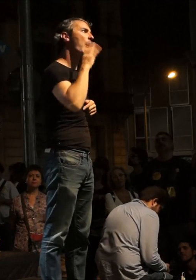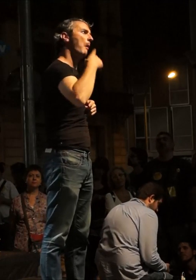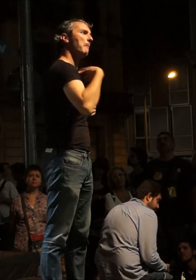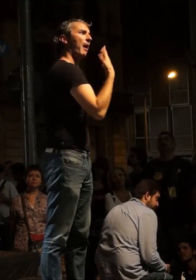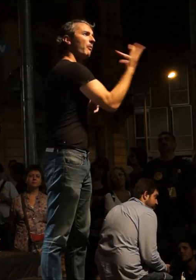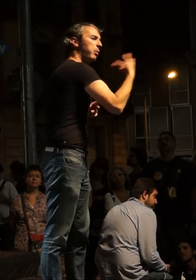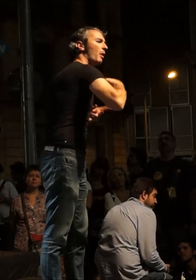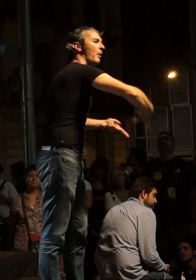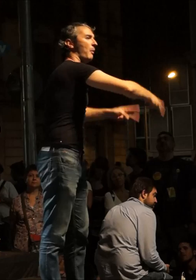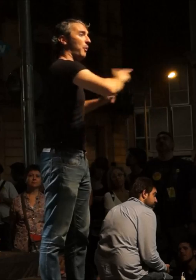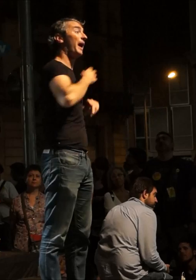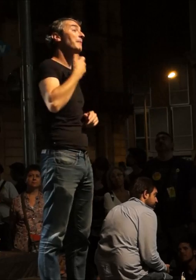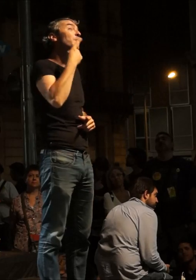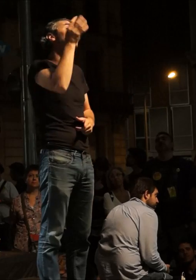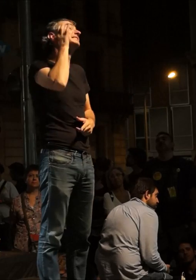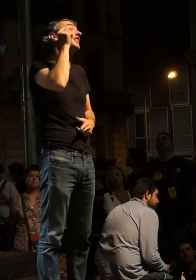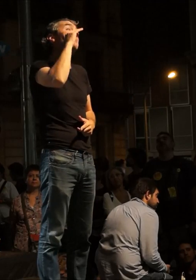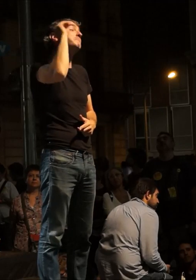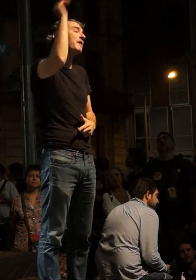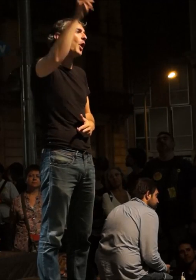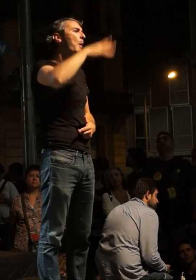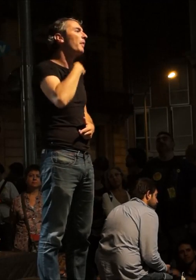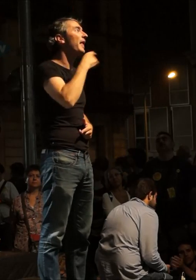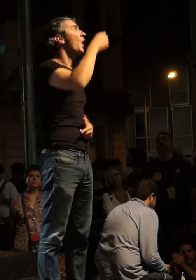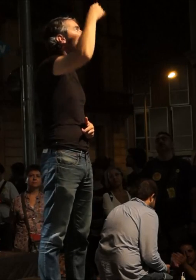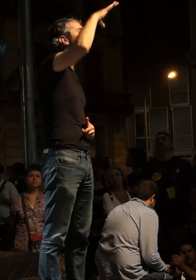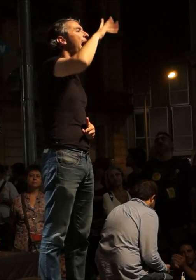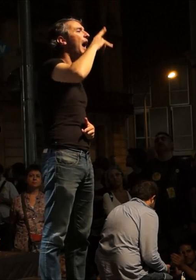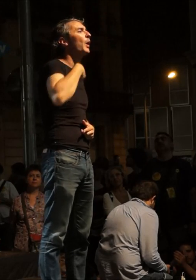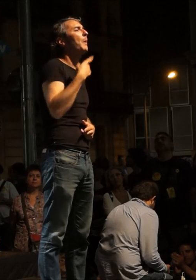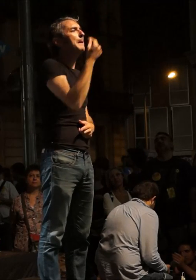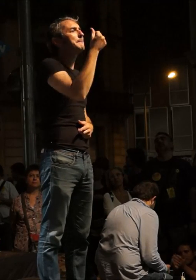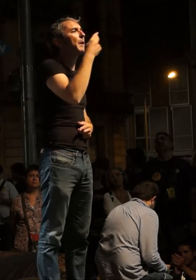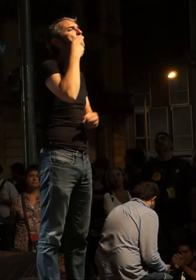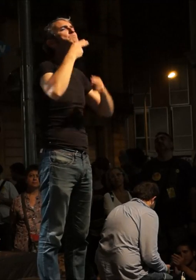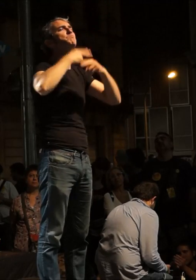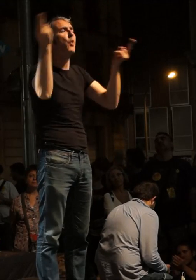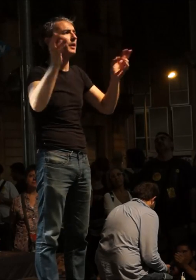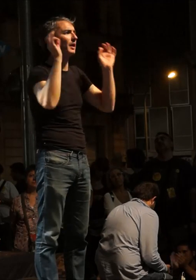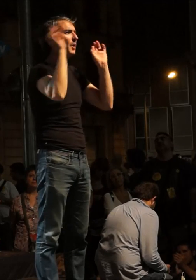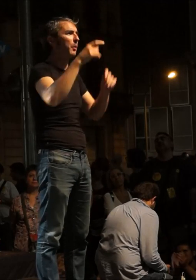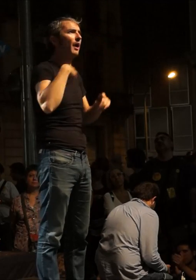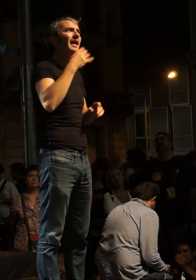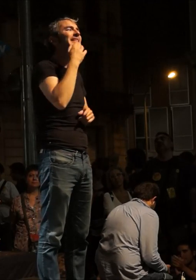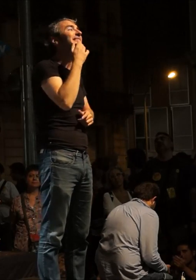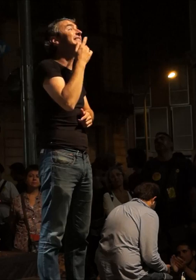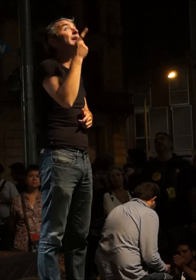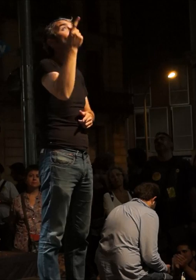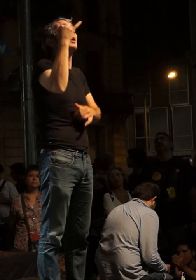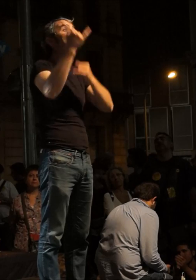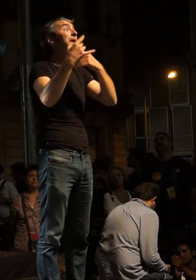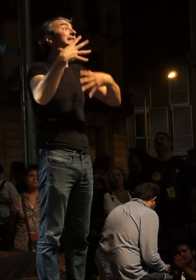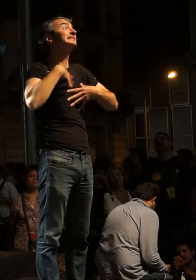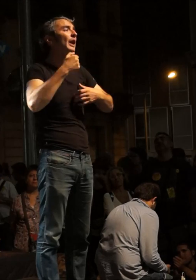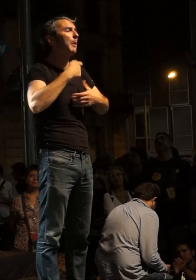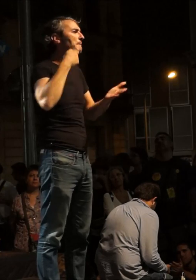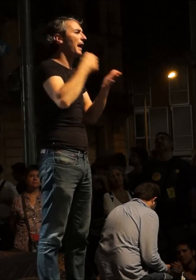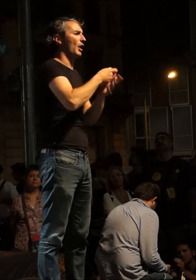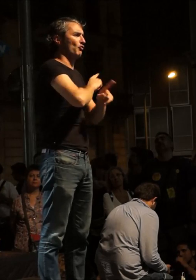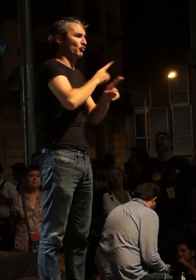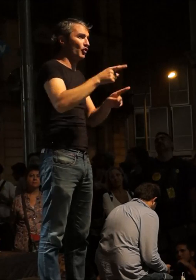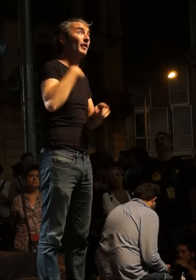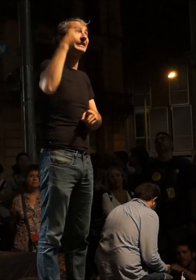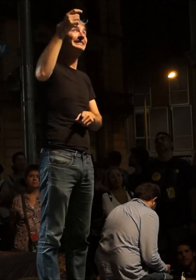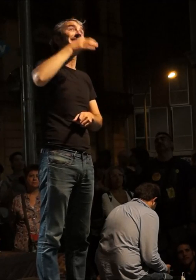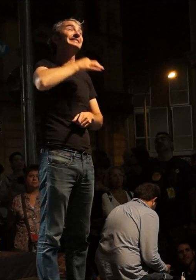del Tercer Segona vol que la llum i l'aigua tornin a ser públics i no vol pagar-s'hi té un problema de salut que la senyora Gran del